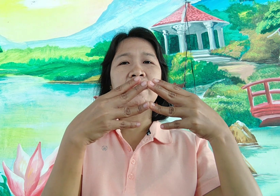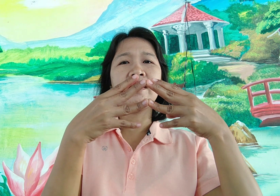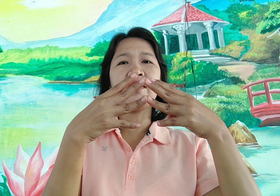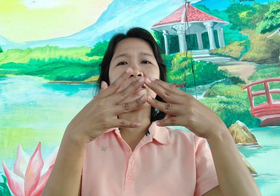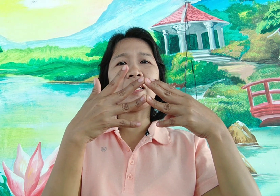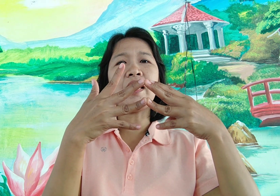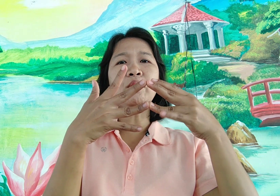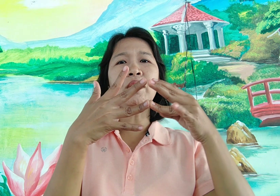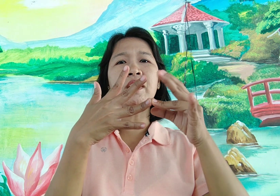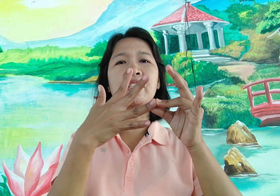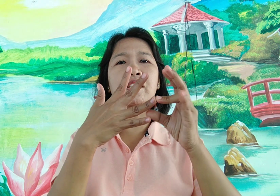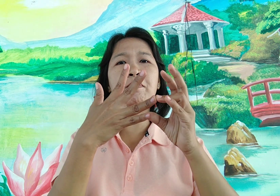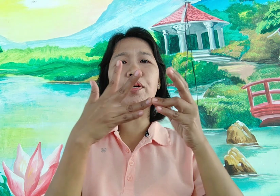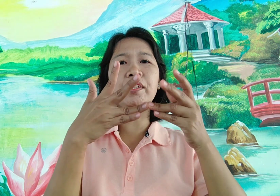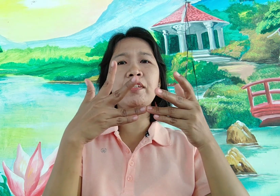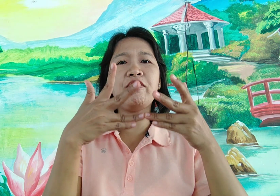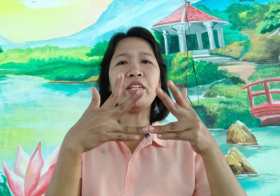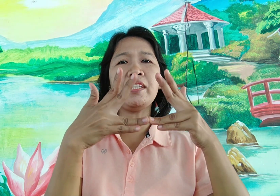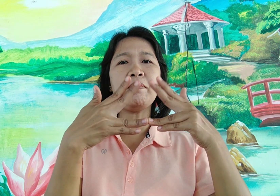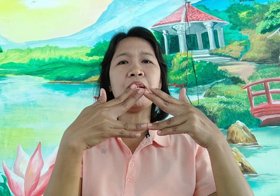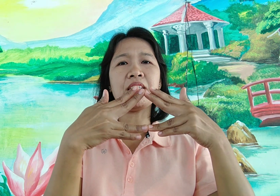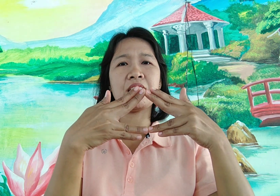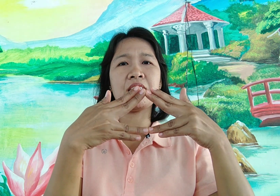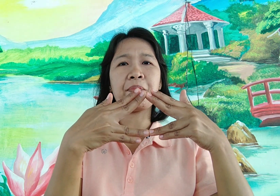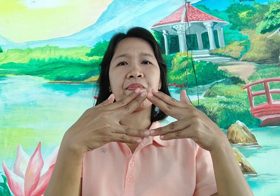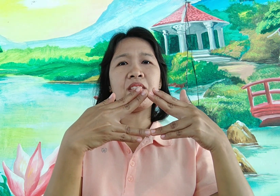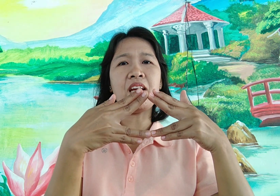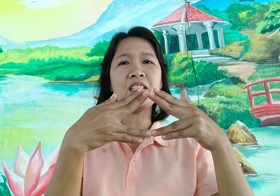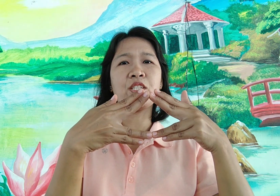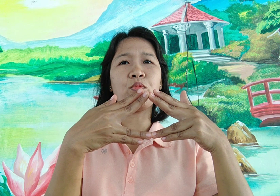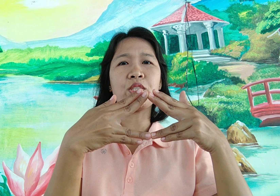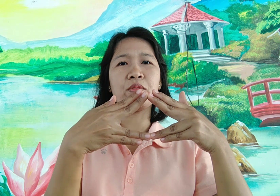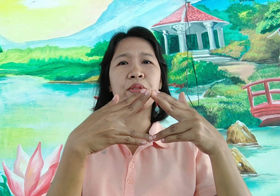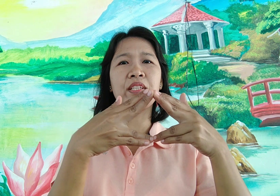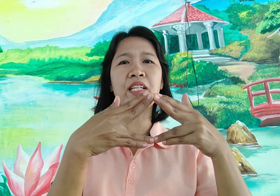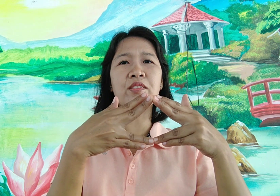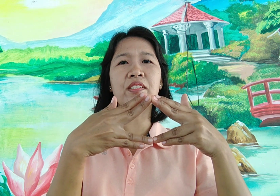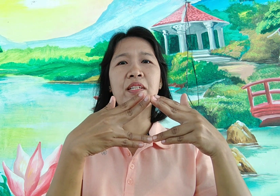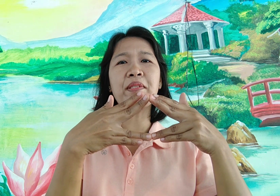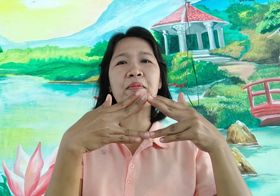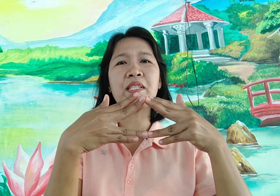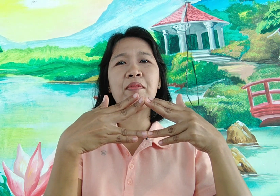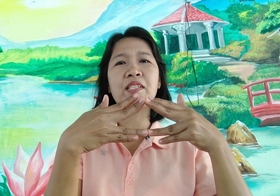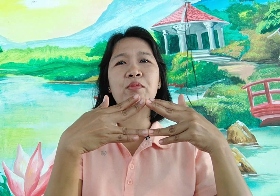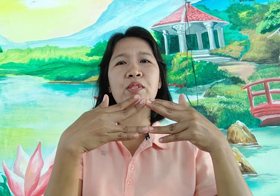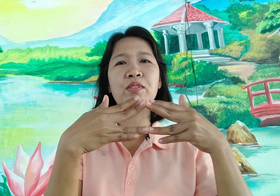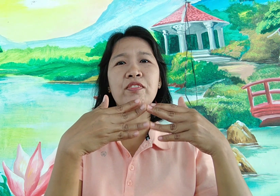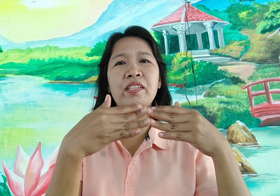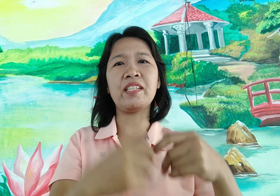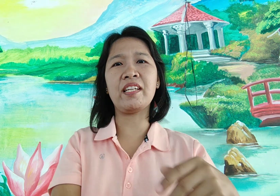dito sa 10, 20, 30, 40 40 plus 9 is equals to 49 so 7 times 7 is equals to 49